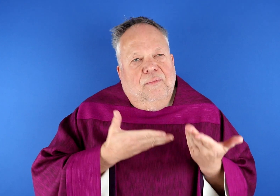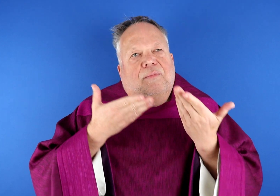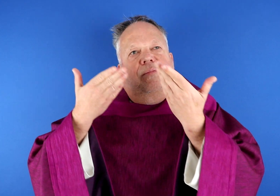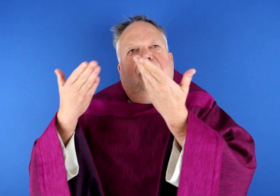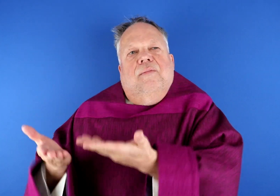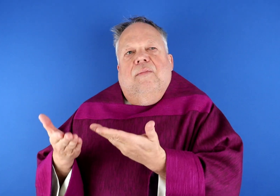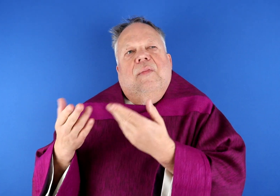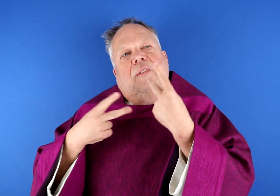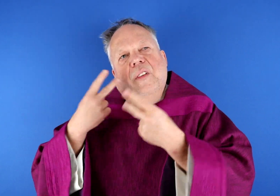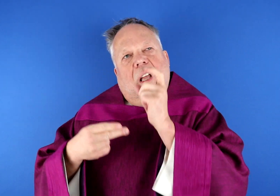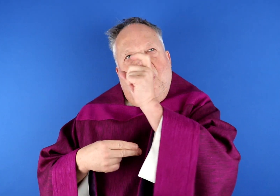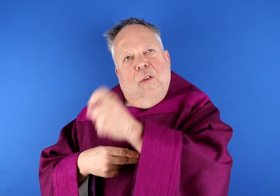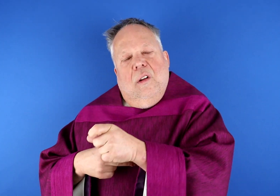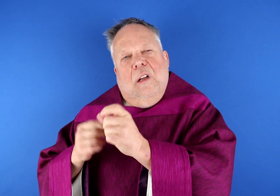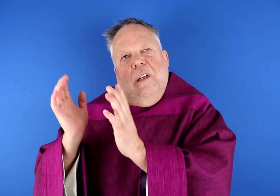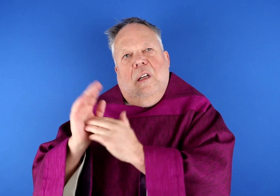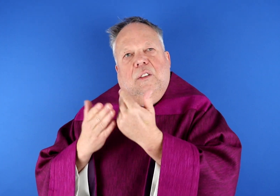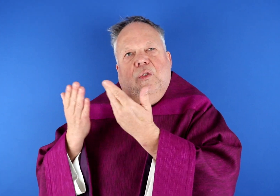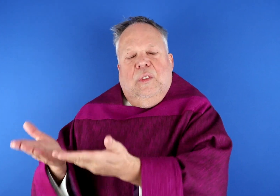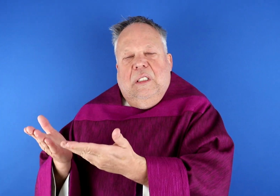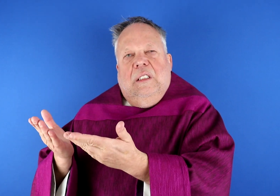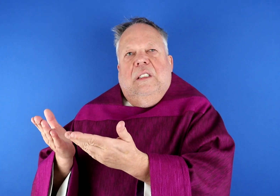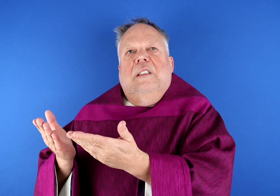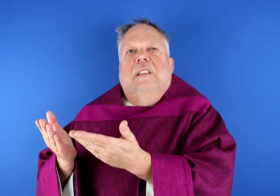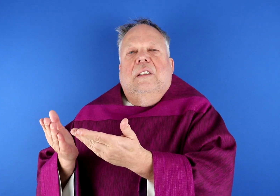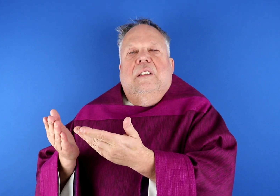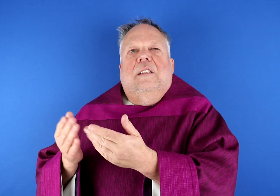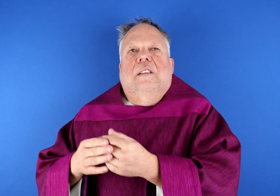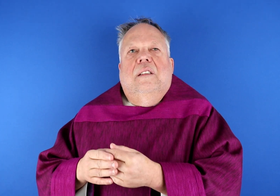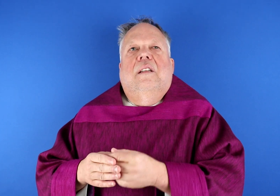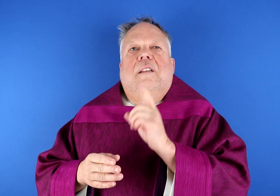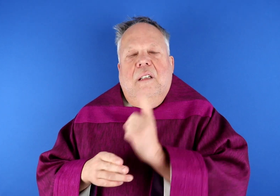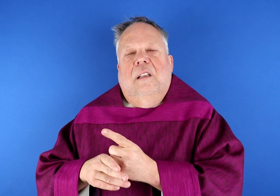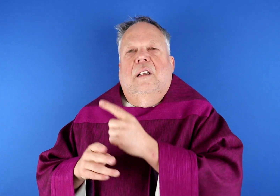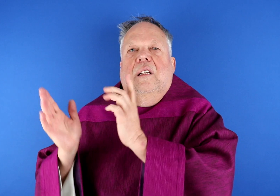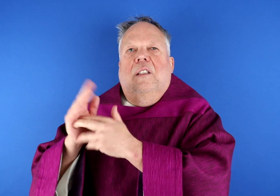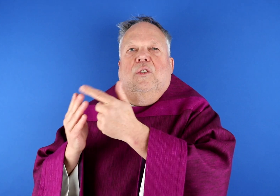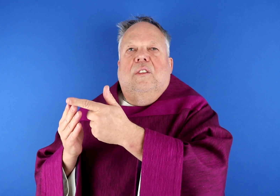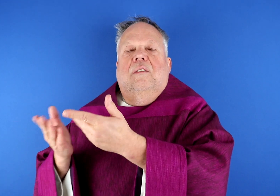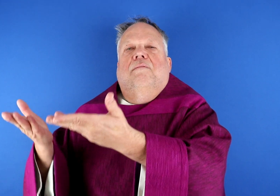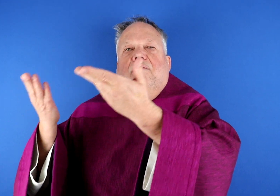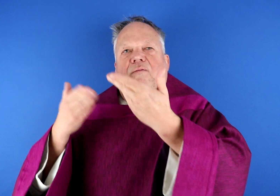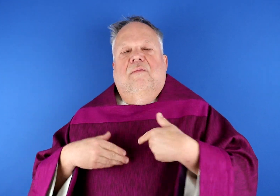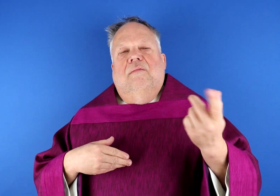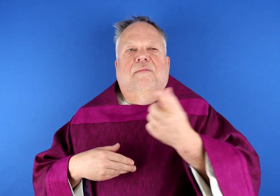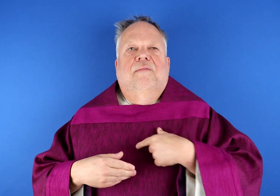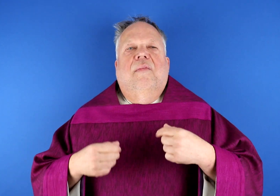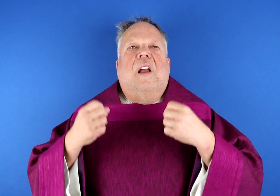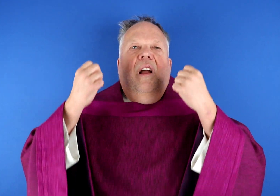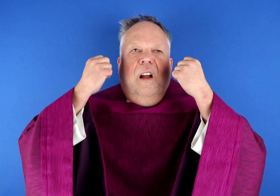Er kann auch unserer Gebärdensprachgemeinschaft Sicherheit geben, wenn wir darauf vertrauen.